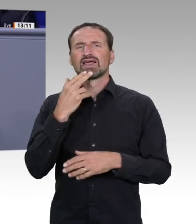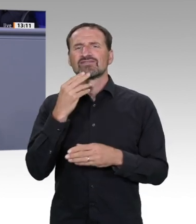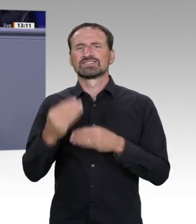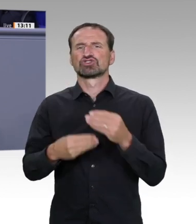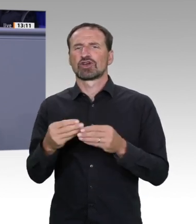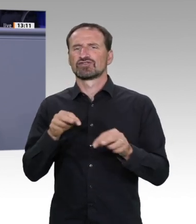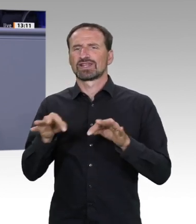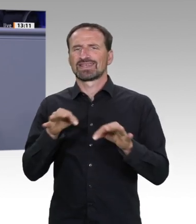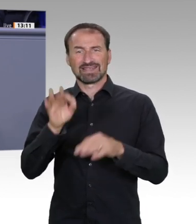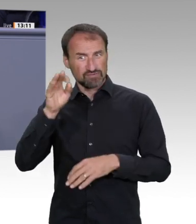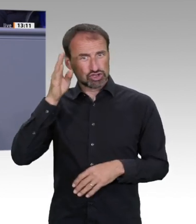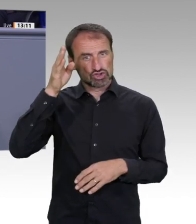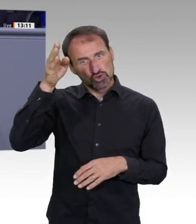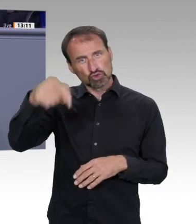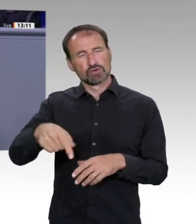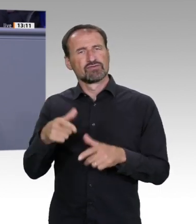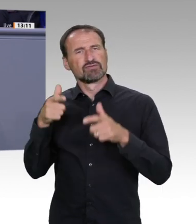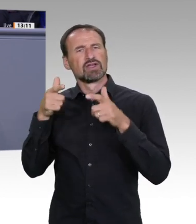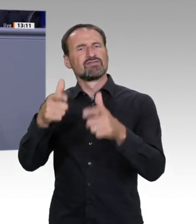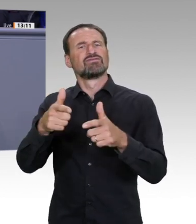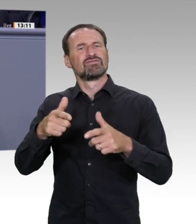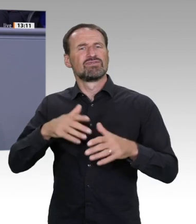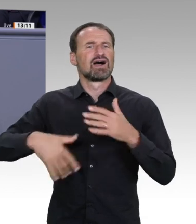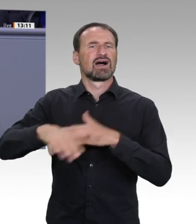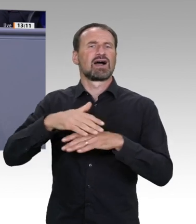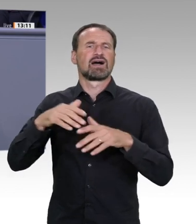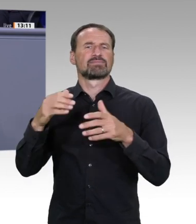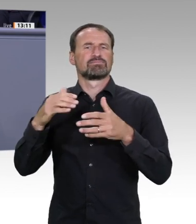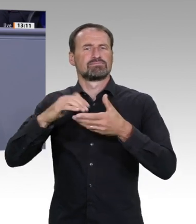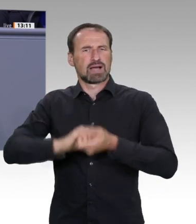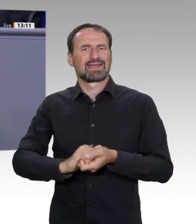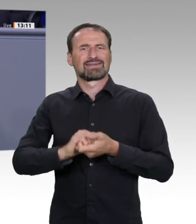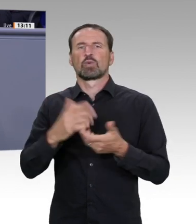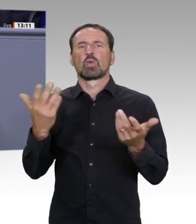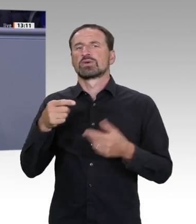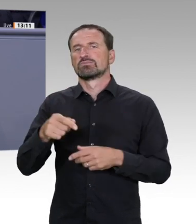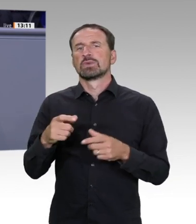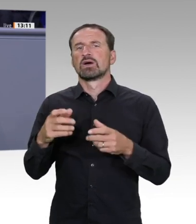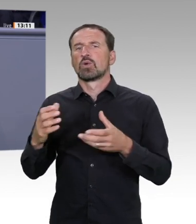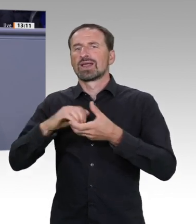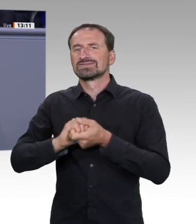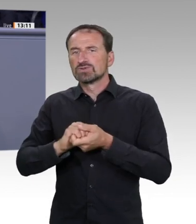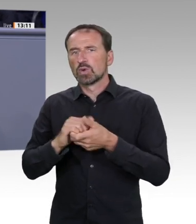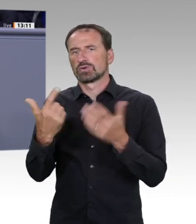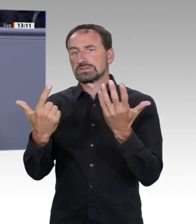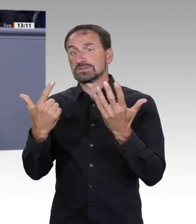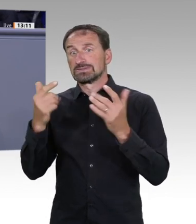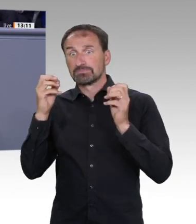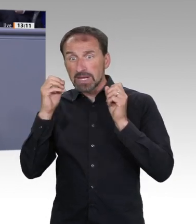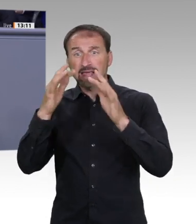allerdings global betrachtet, dass der Bedarf an Nahrungsmitteln mit der Weltbevölkerung wächst. Gibt es eben schon die Frage, kann diese Form der Landwirtschaft